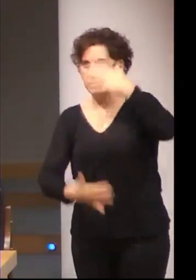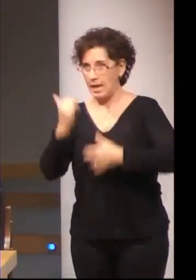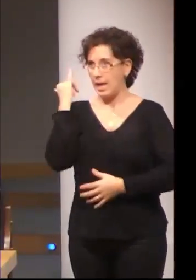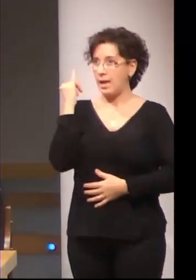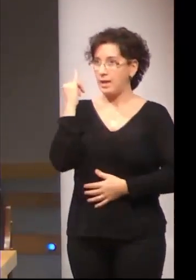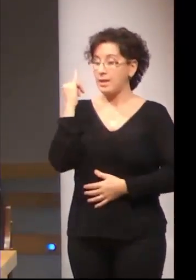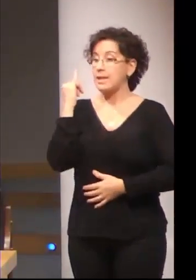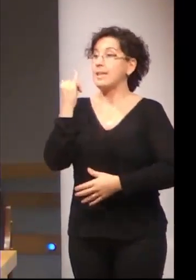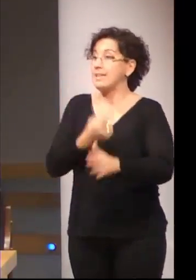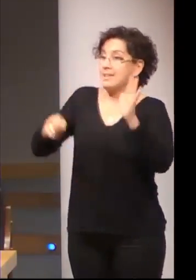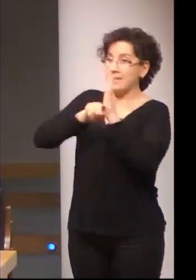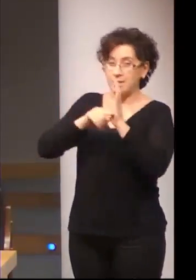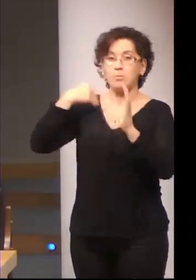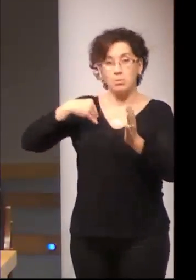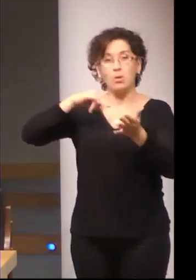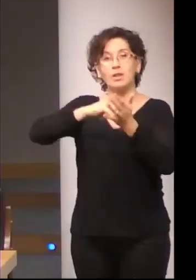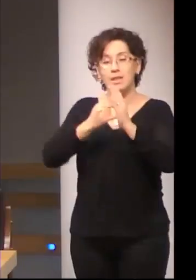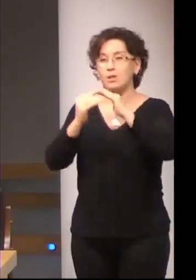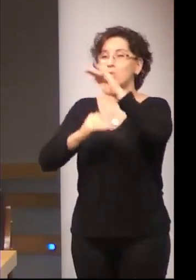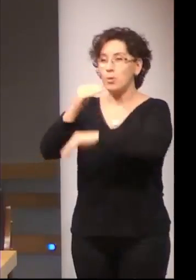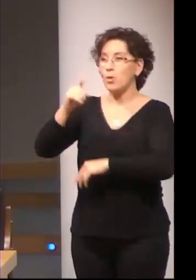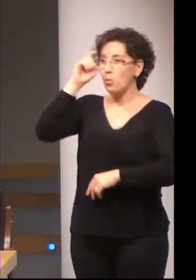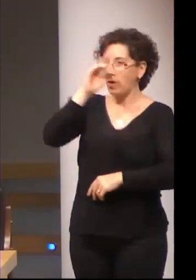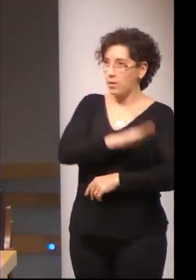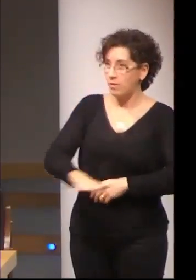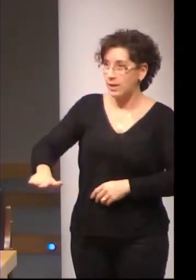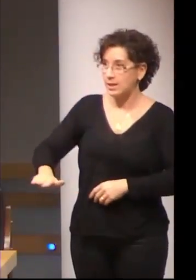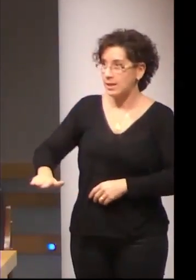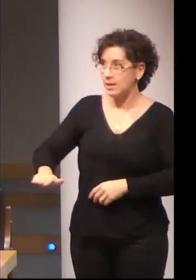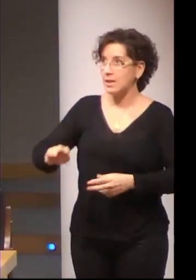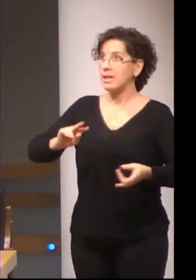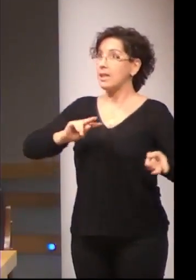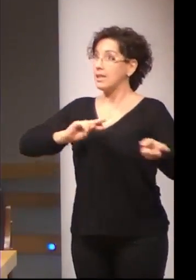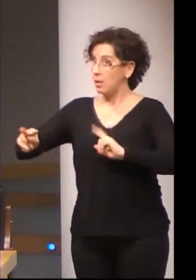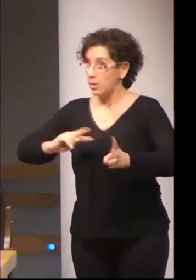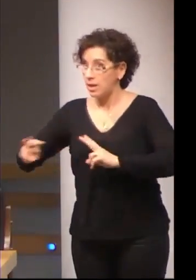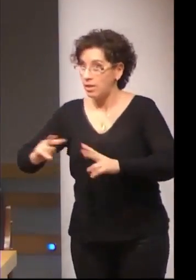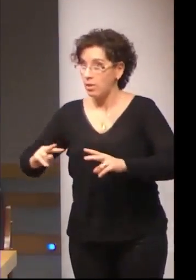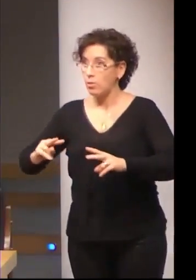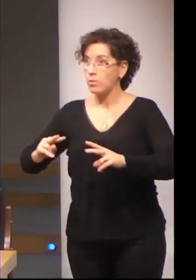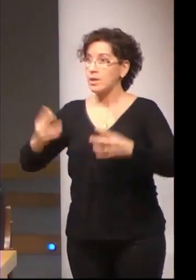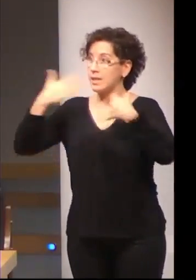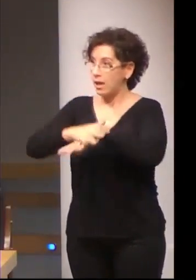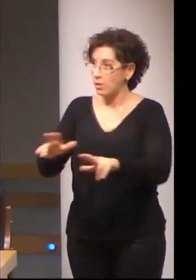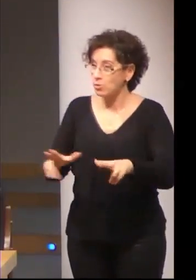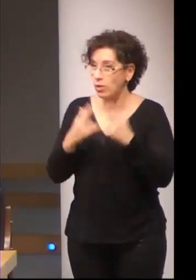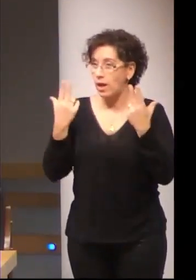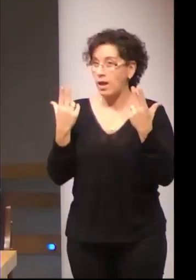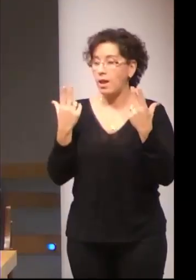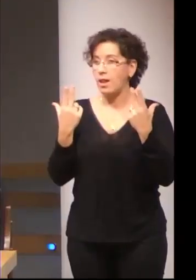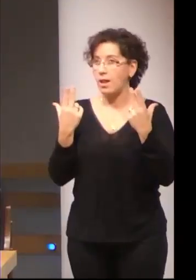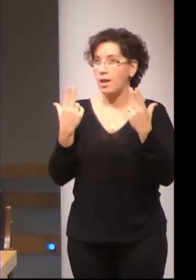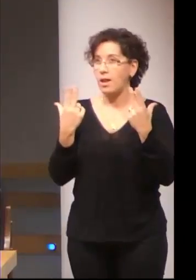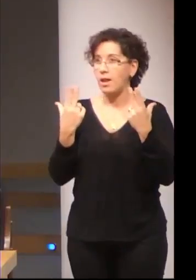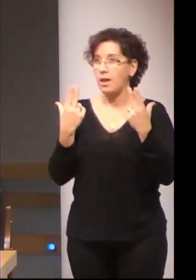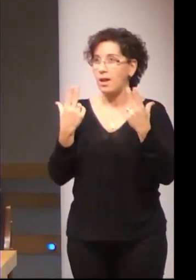el técnico superior de educación infantil, interpretación de lengua de signos, integración social y nos